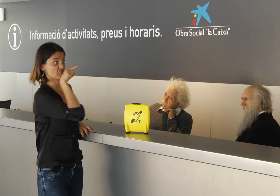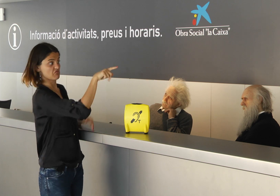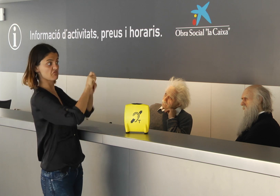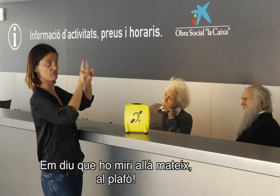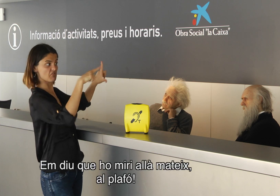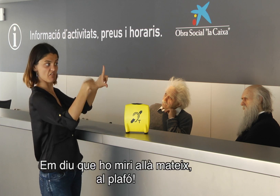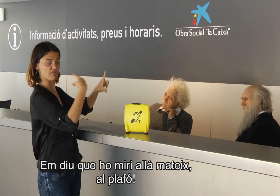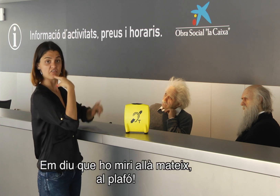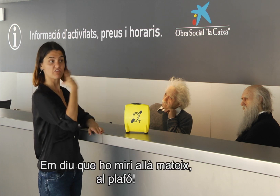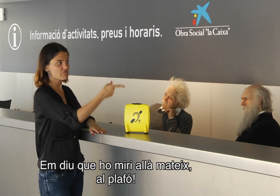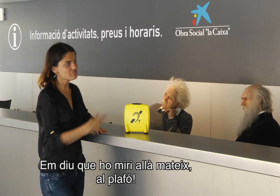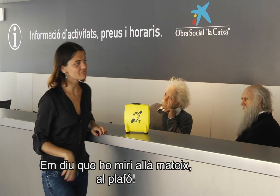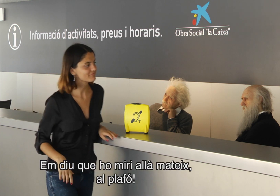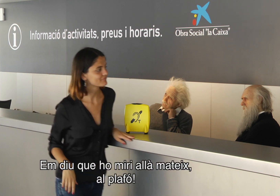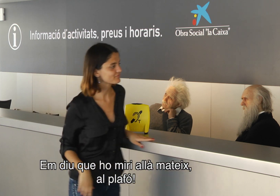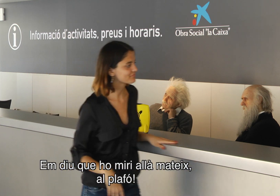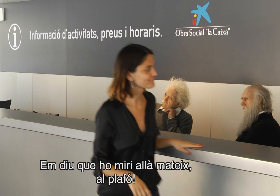Em diu que ho miri allà mateix, al plafó.